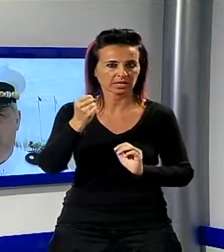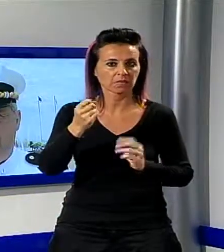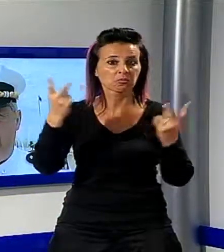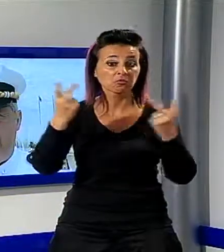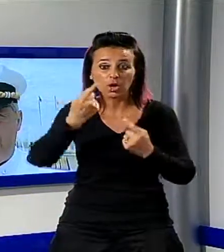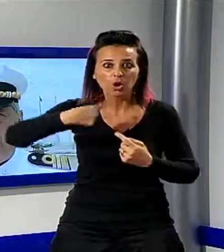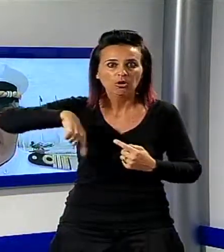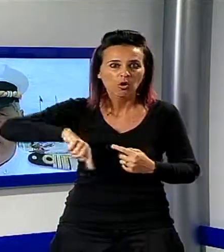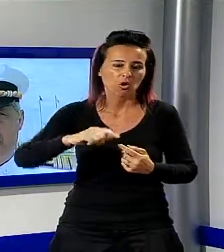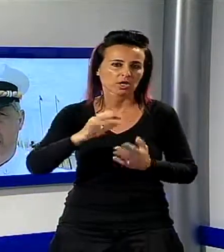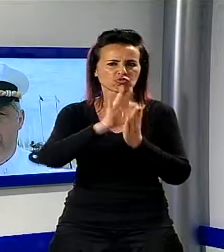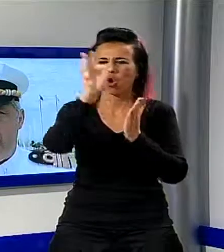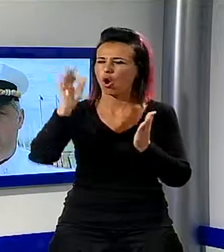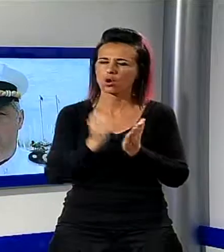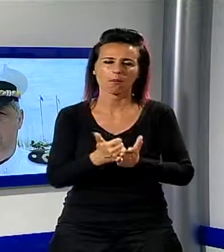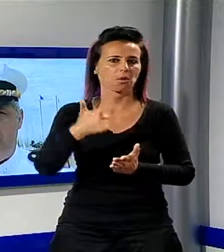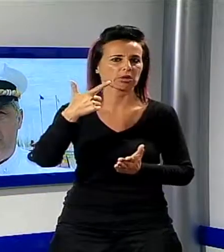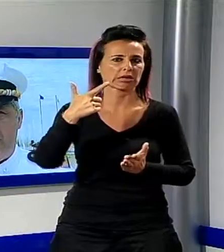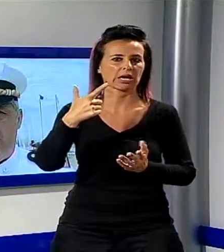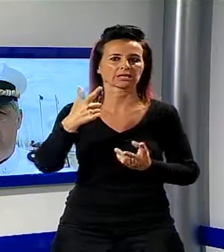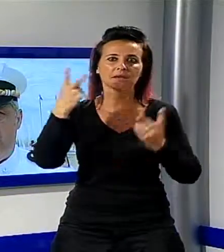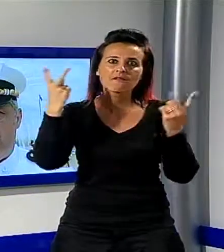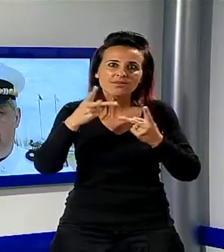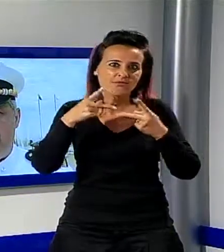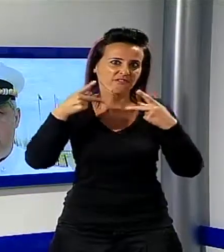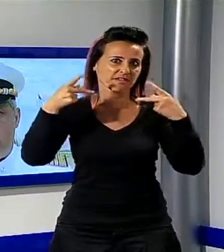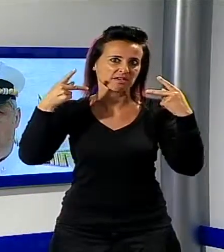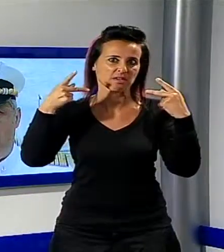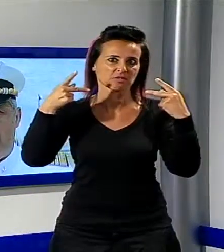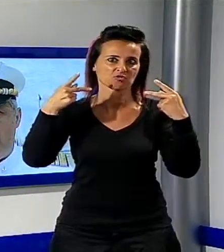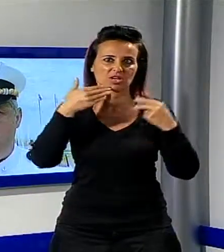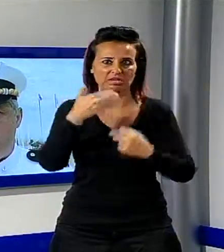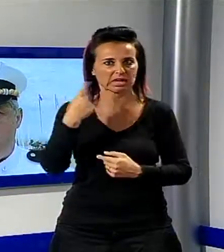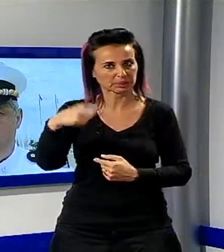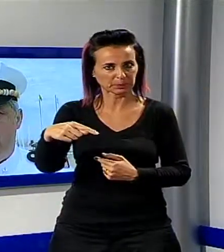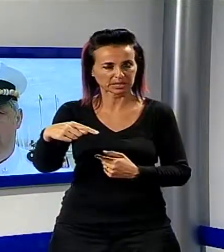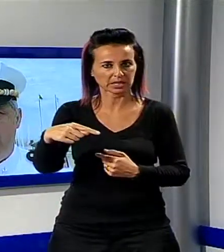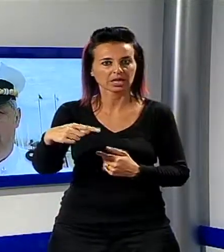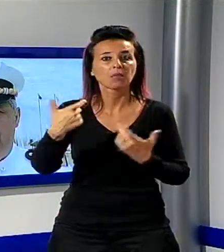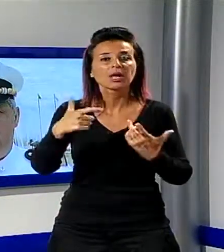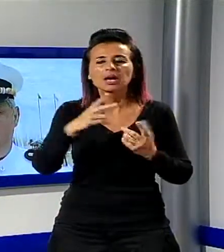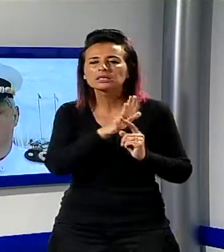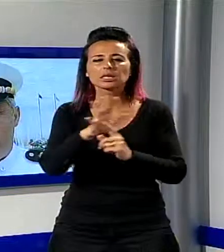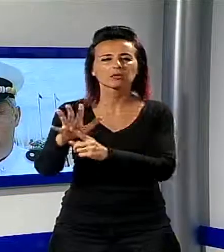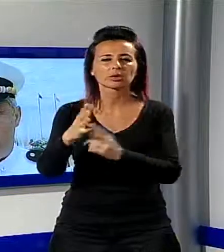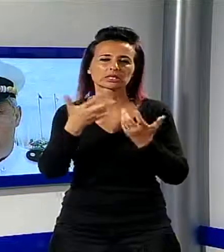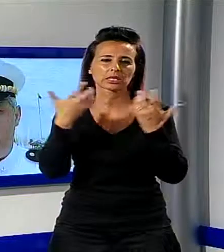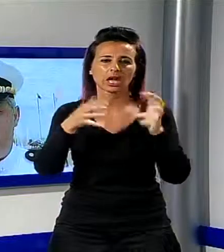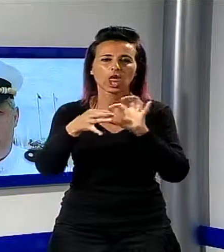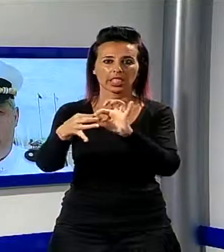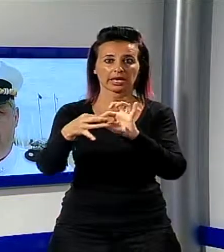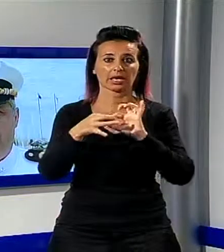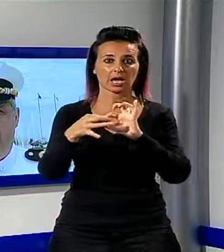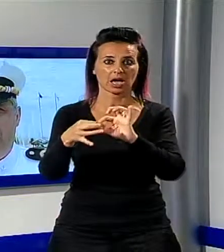Capitanerie questa è una data importante e siamo proprio felici di questa intitolazione che dimostra proprio il legame che c'è tra la